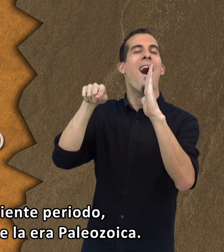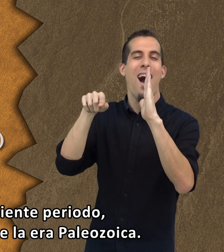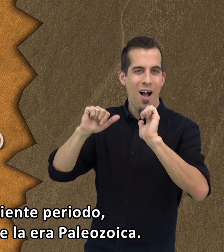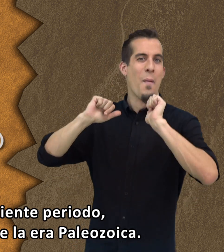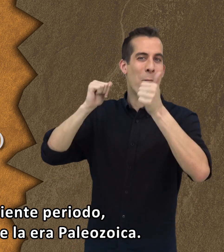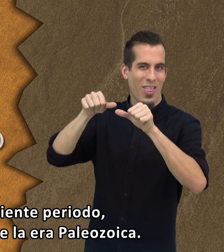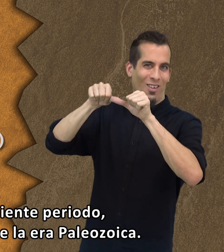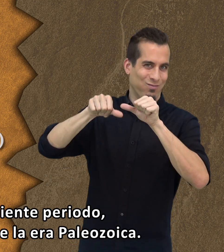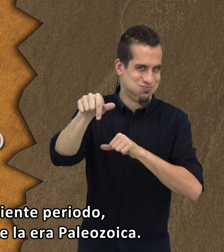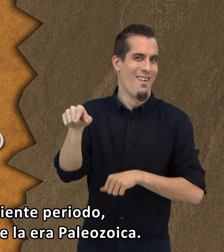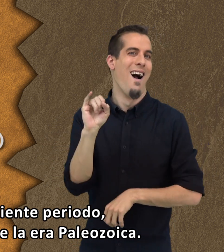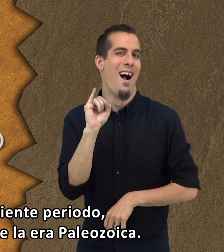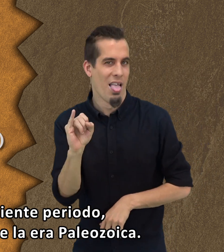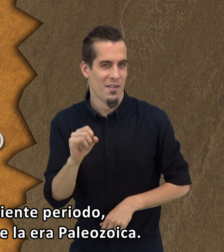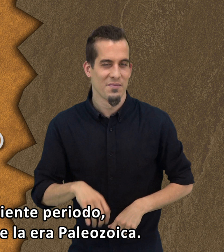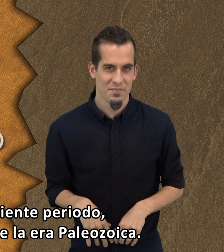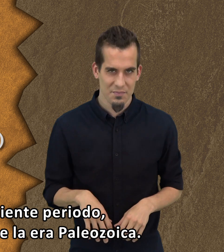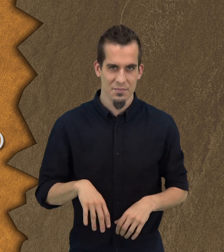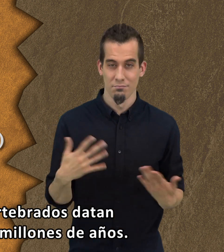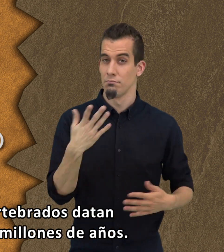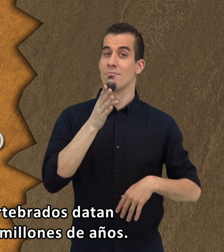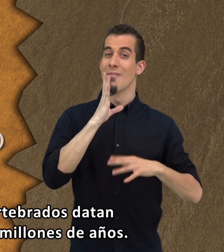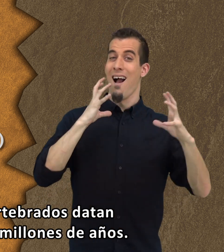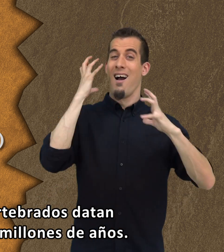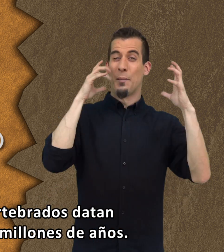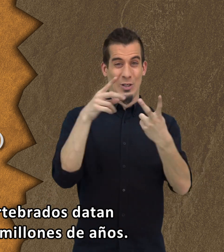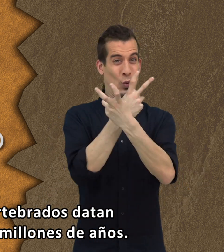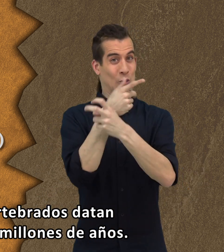Estos invertebrados datan de hace 542 millones de años.